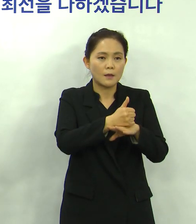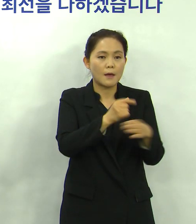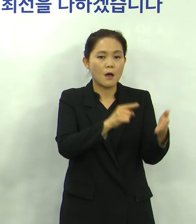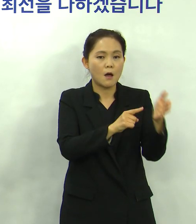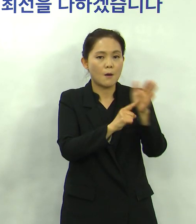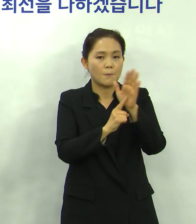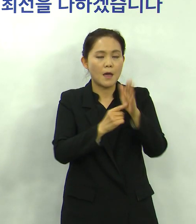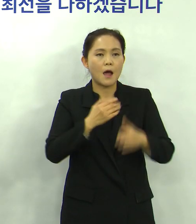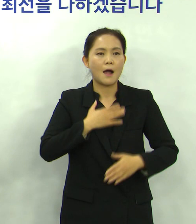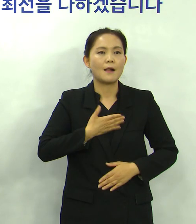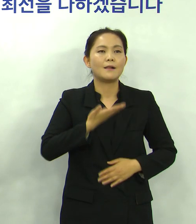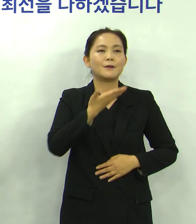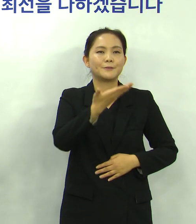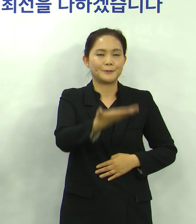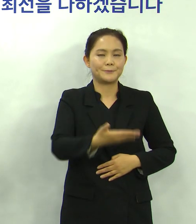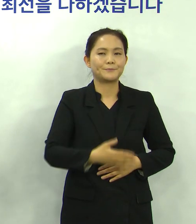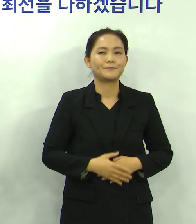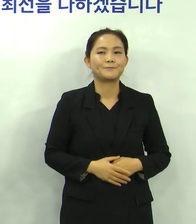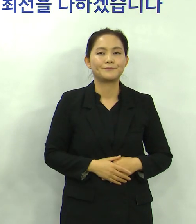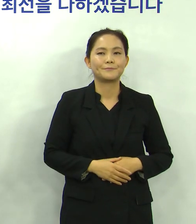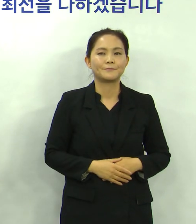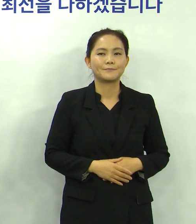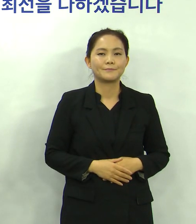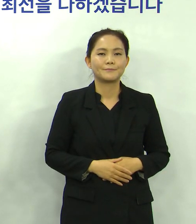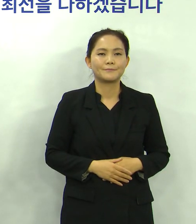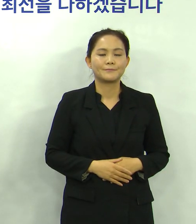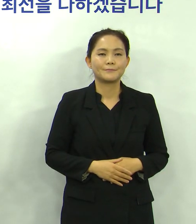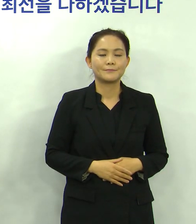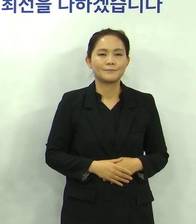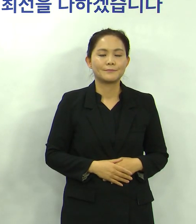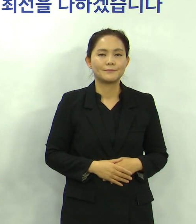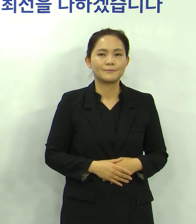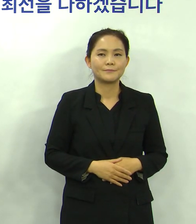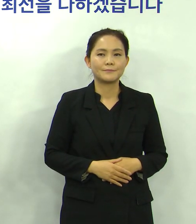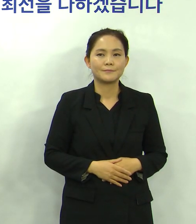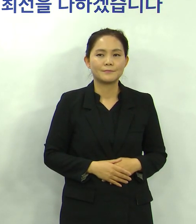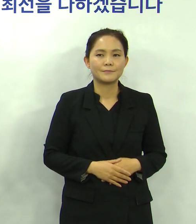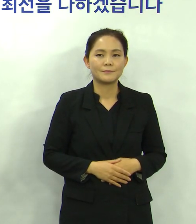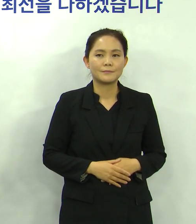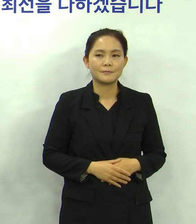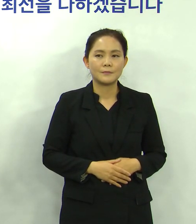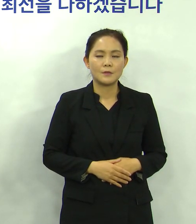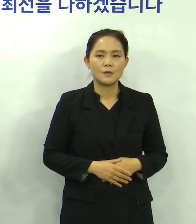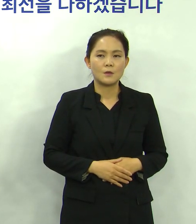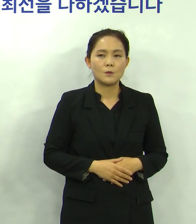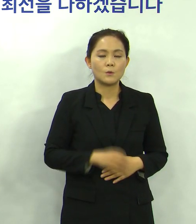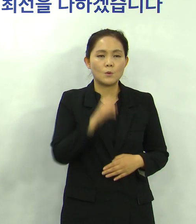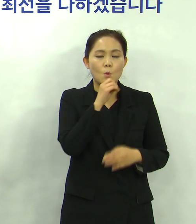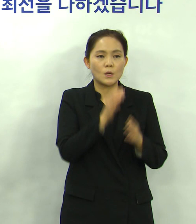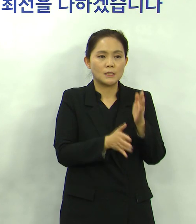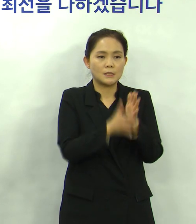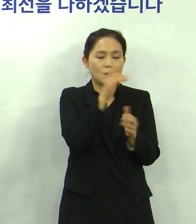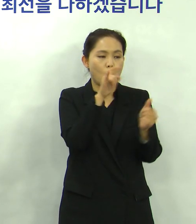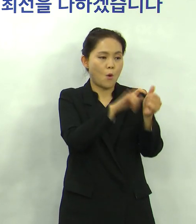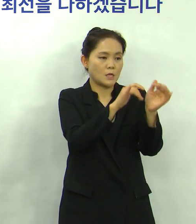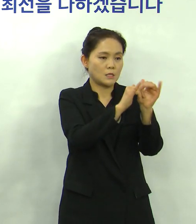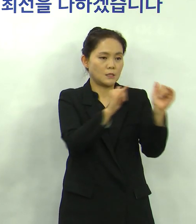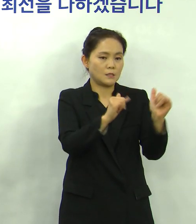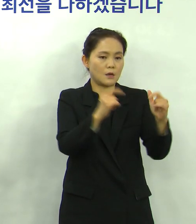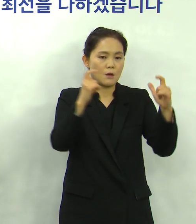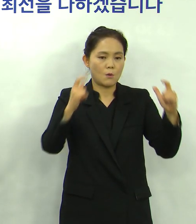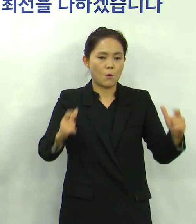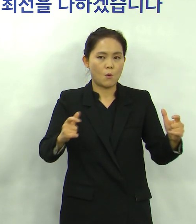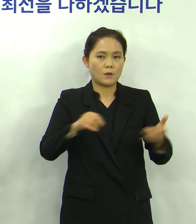대로 시민 여러분께 신속하게 알려드리도록 하겠습니다 이로써 우리 시의 확진자는